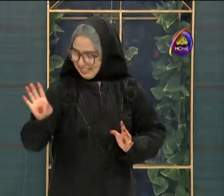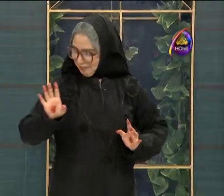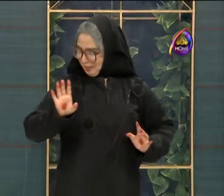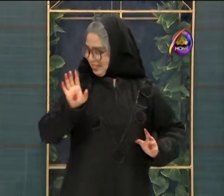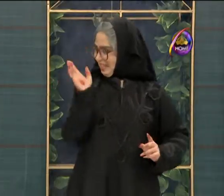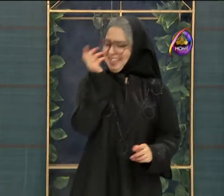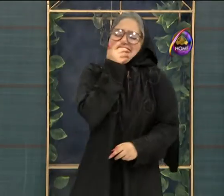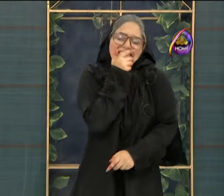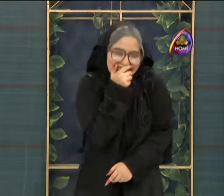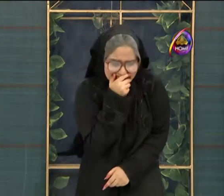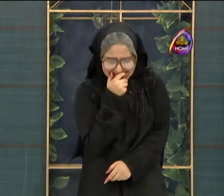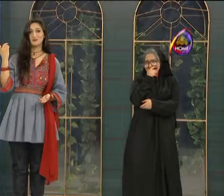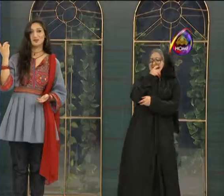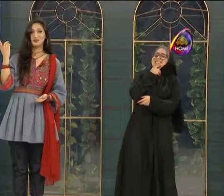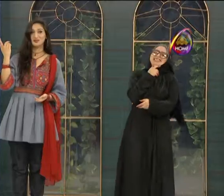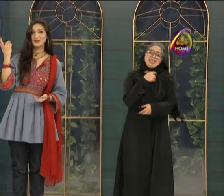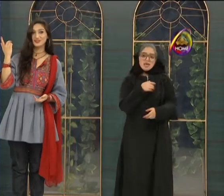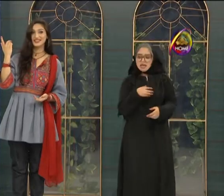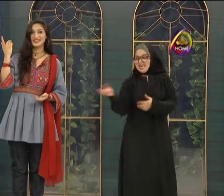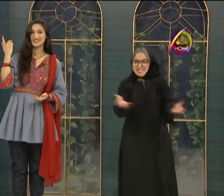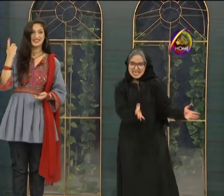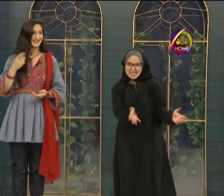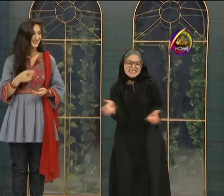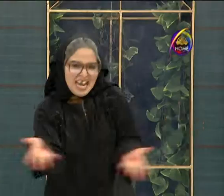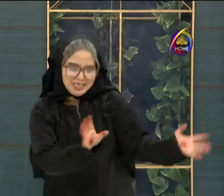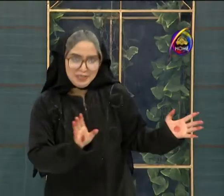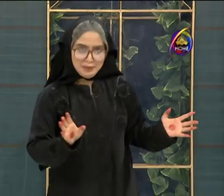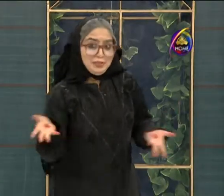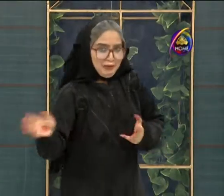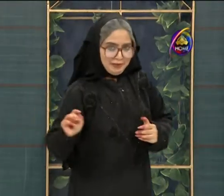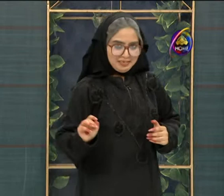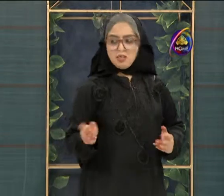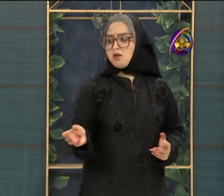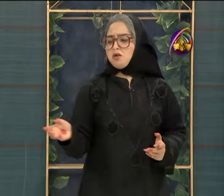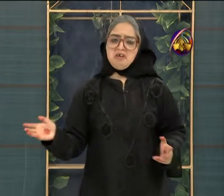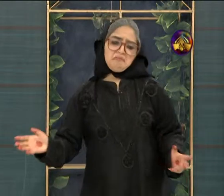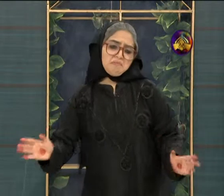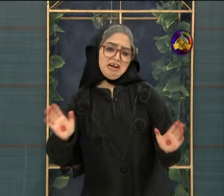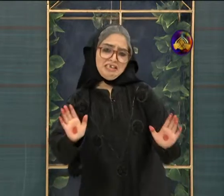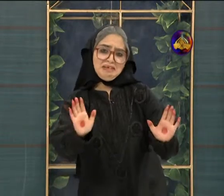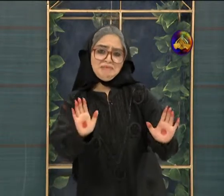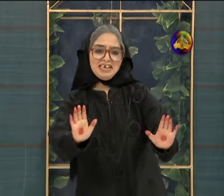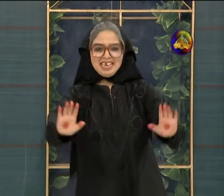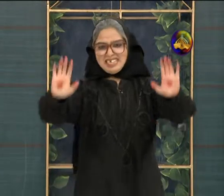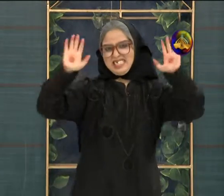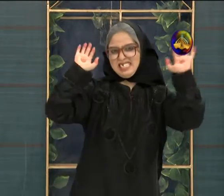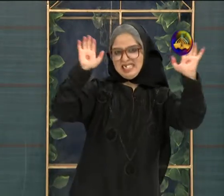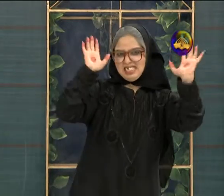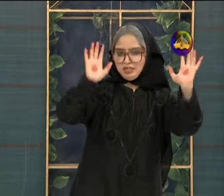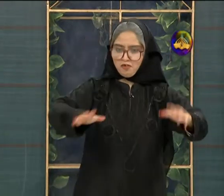کمپڑنا ہے بہت خوب یہ ہی ٹاکشو کے ہوسٹ اور کون بیٹھے بیٹھے کیسے دس شروفہ